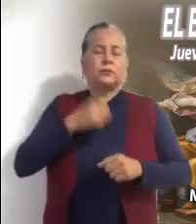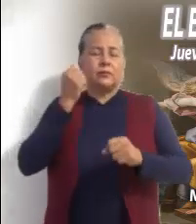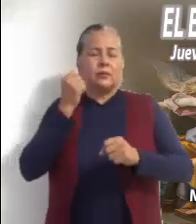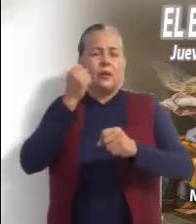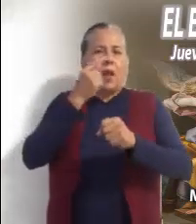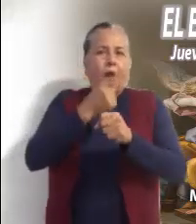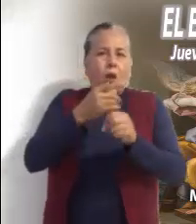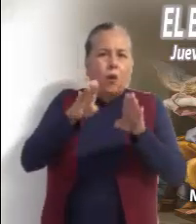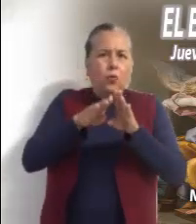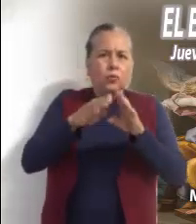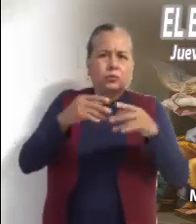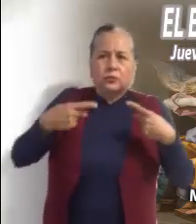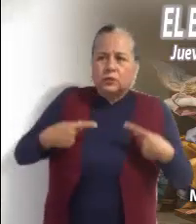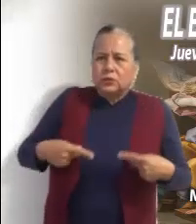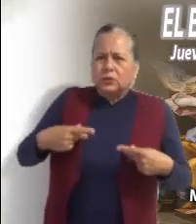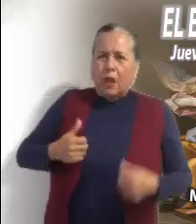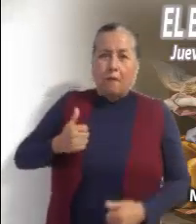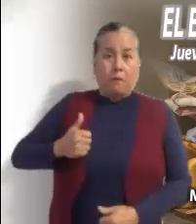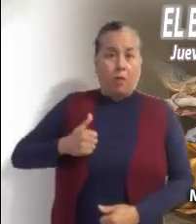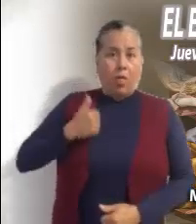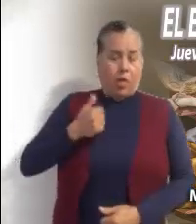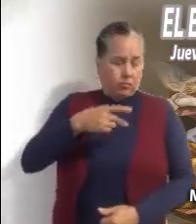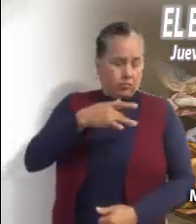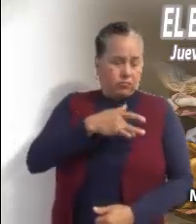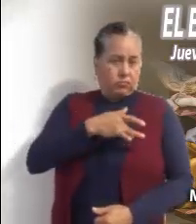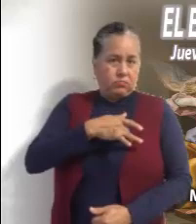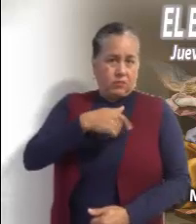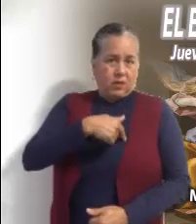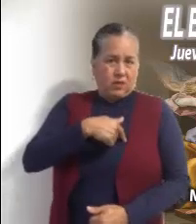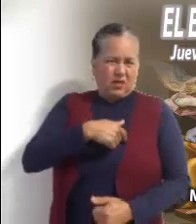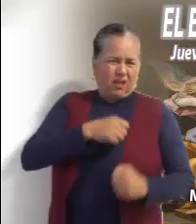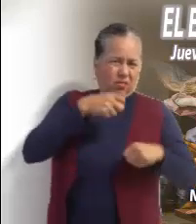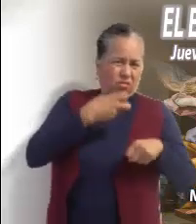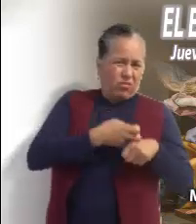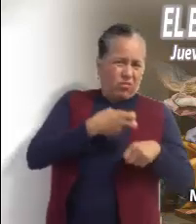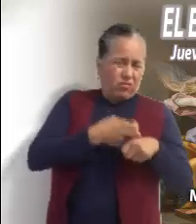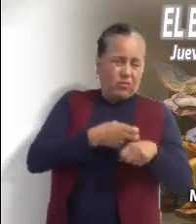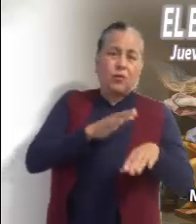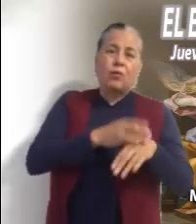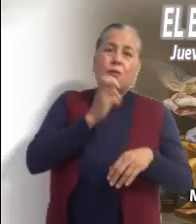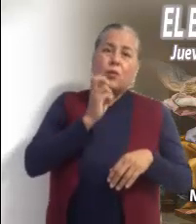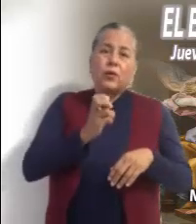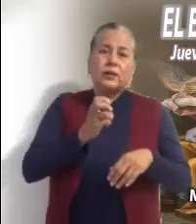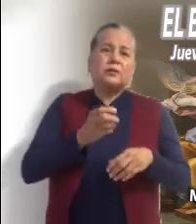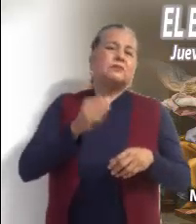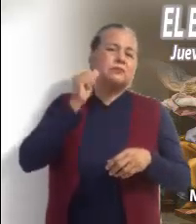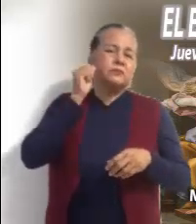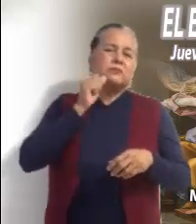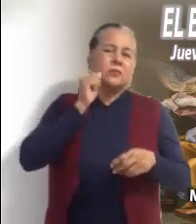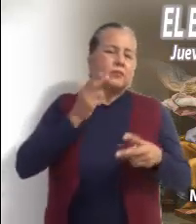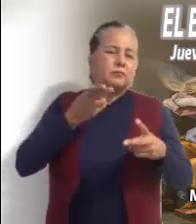poder y la ambición ciegan el corazón del hombre Y se convierte en asesino de personas inocentes